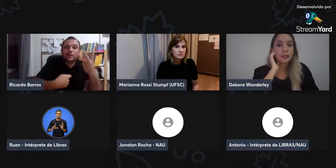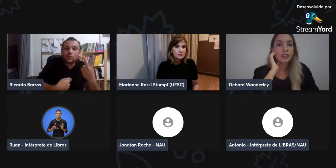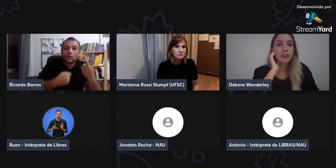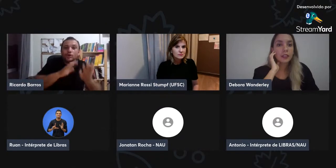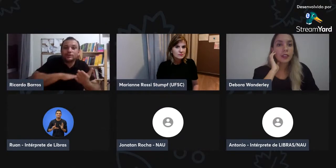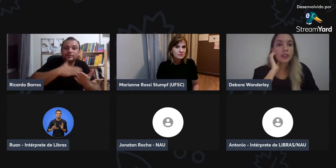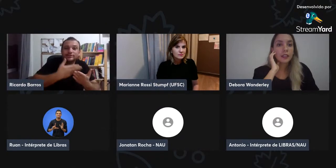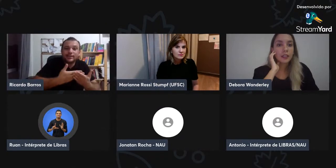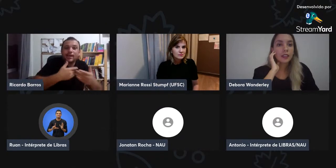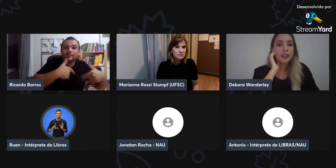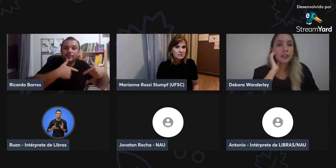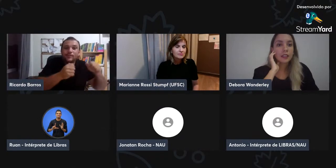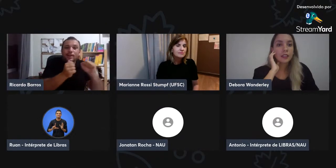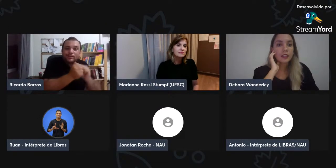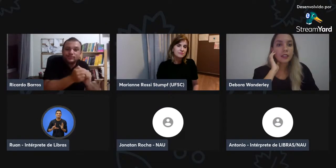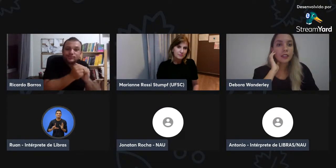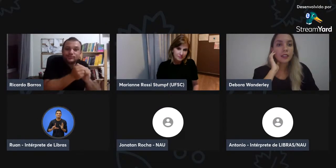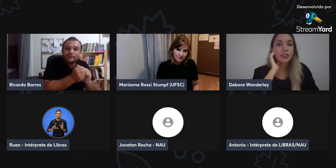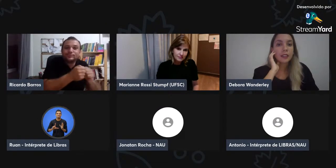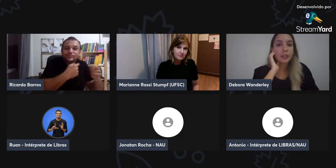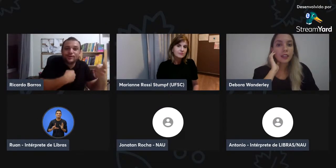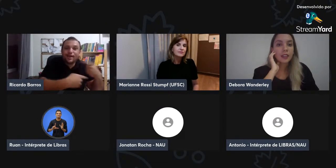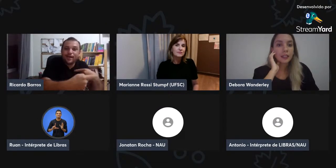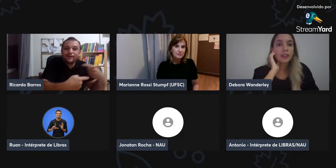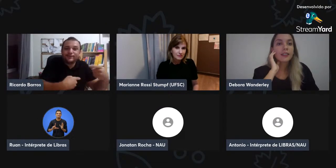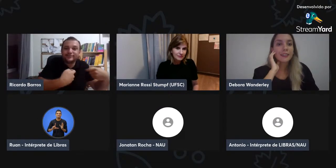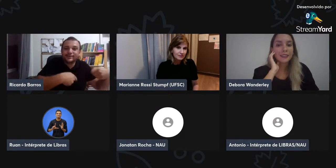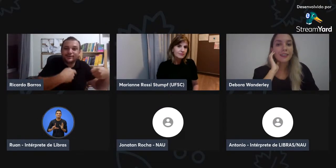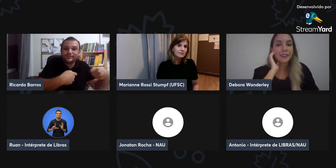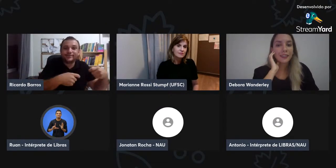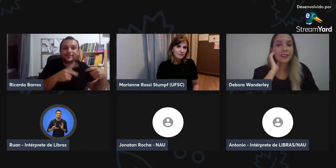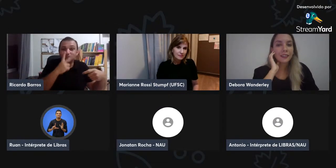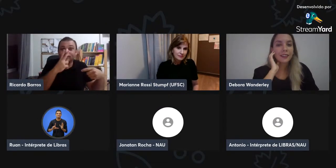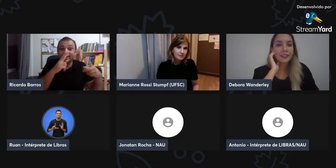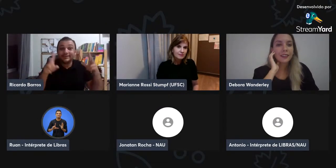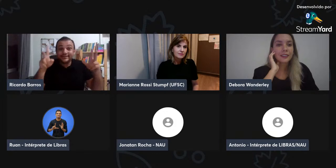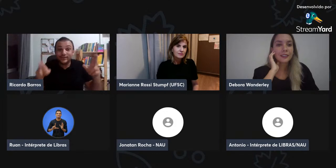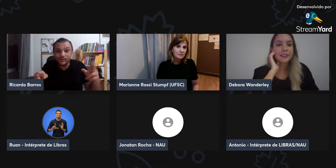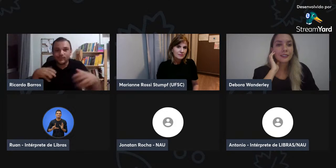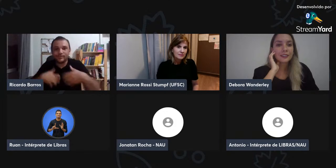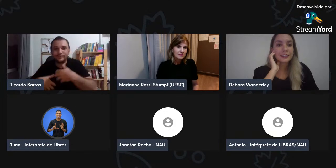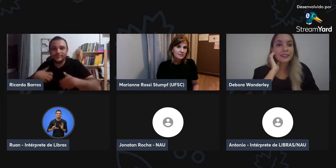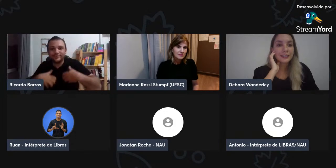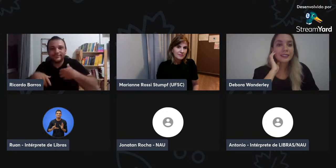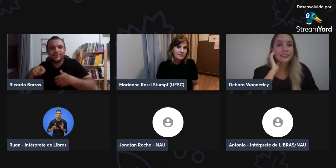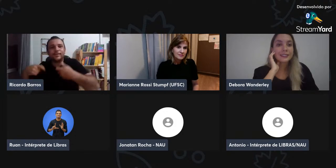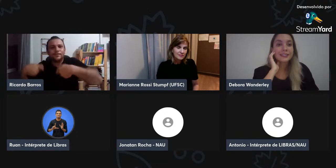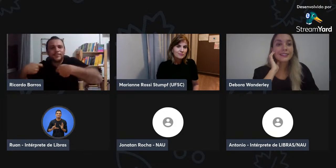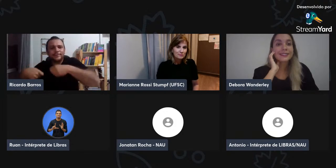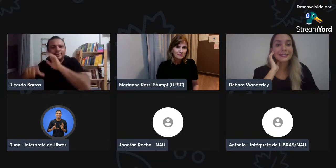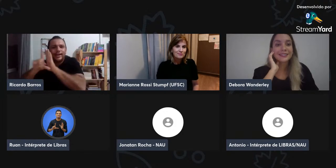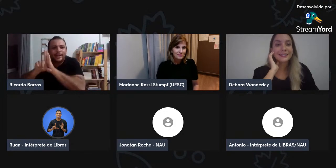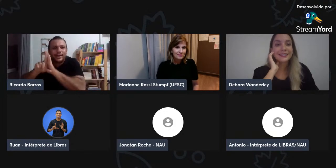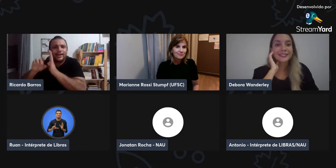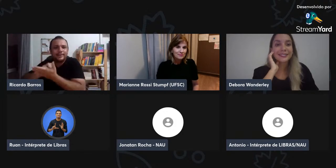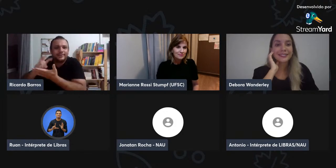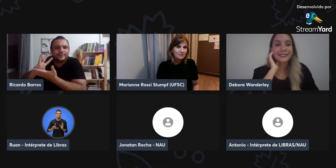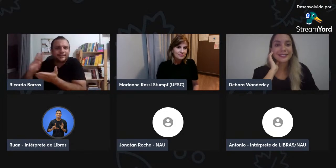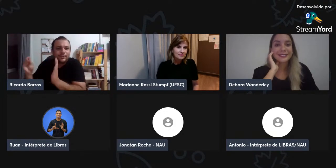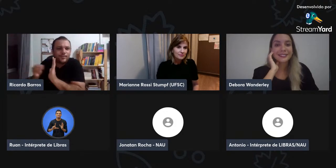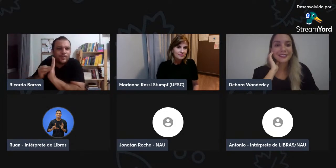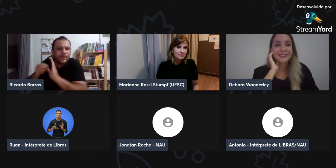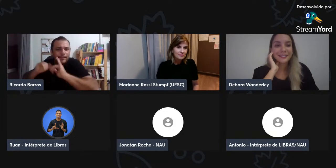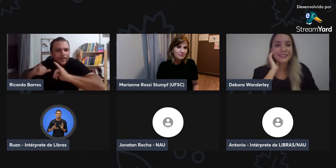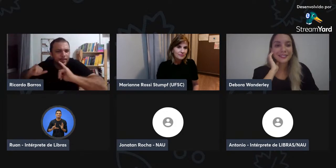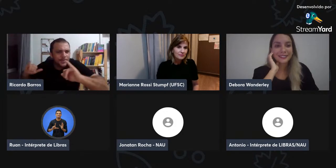tem várias pessoas que estudam, grupos de estudo, grupos de trabalho, que nós conversamos, falamos sobre, e alguns